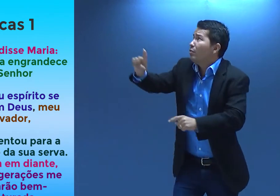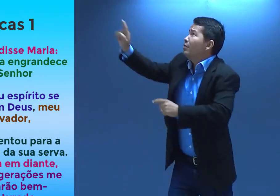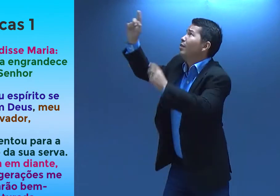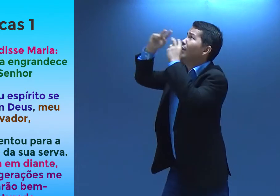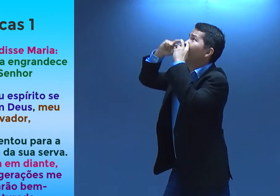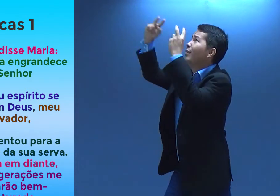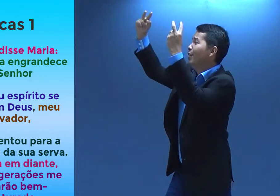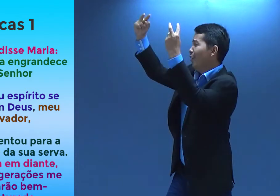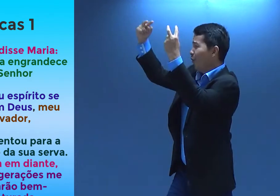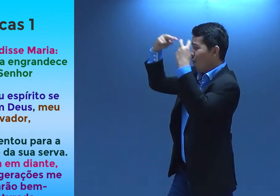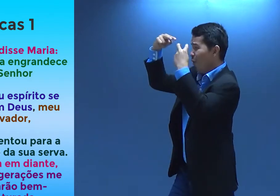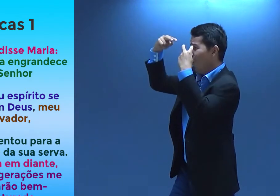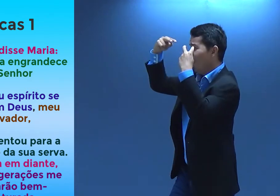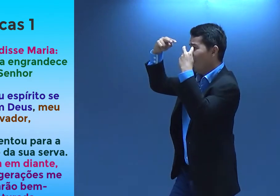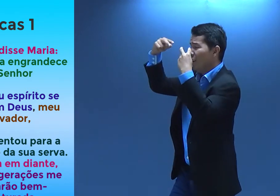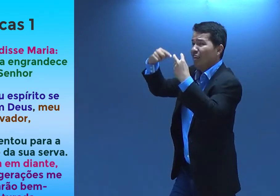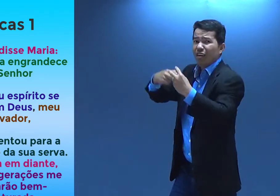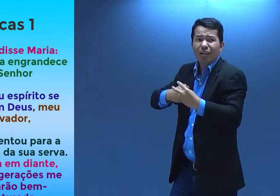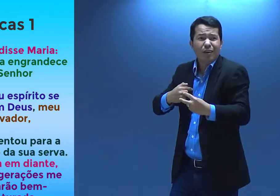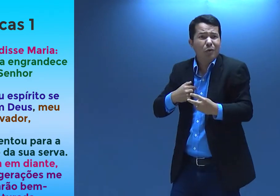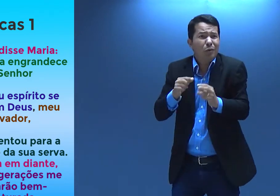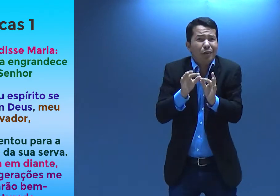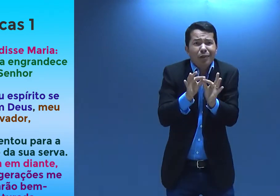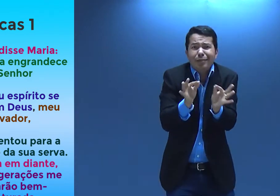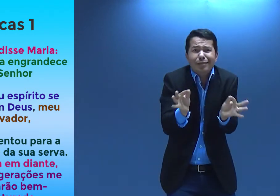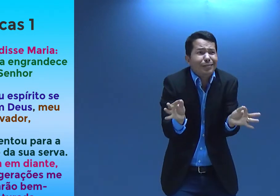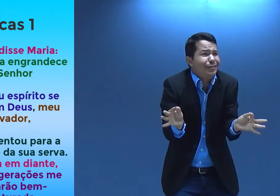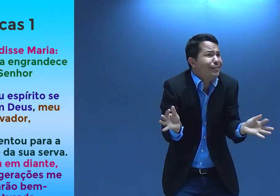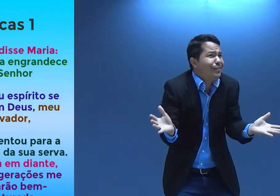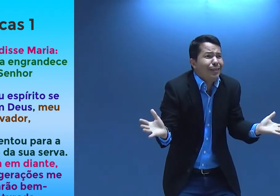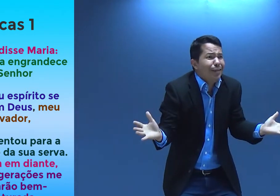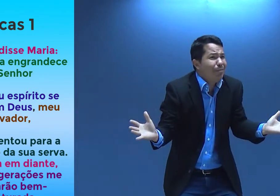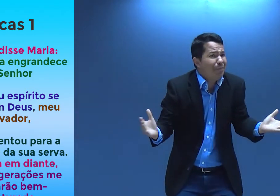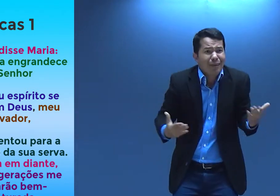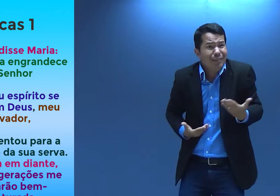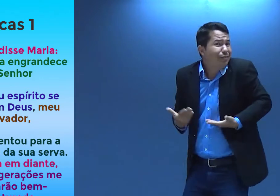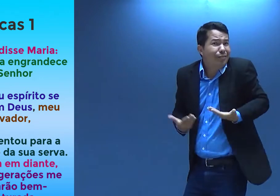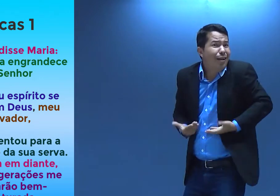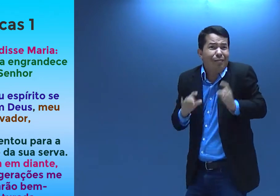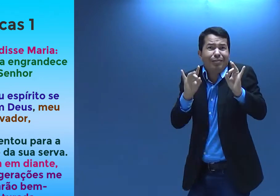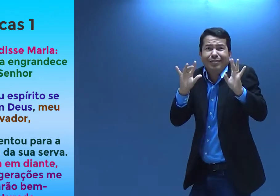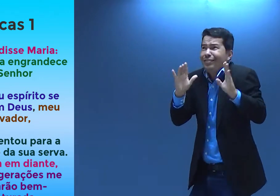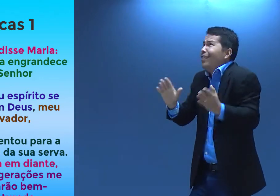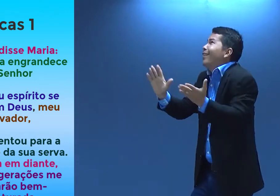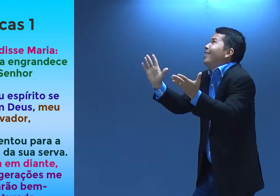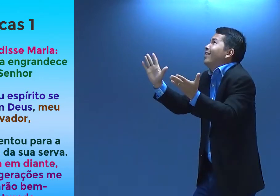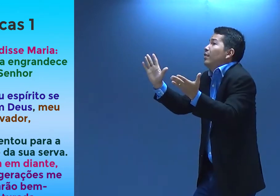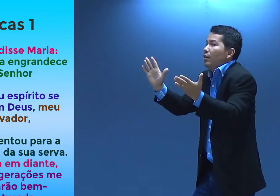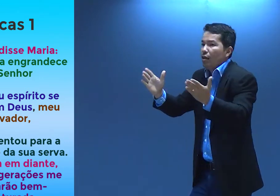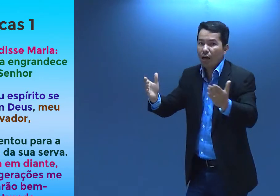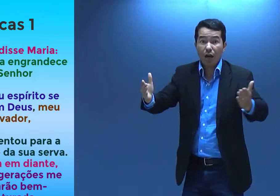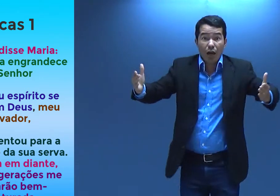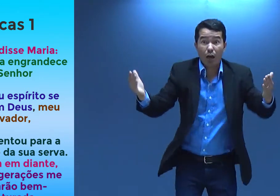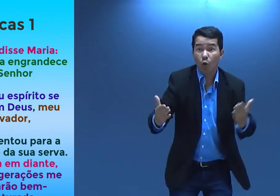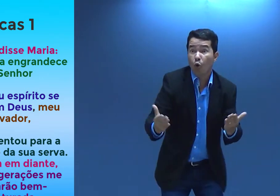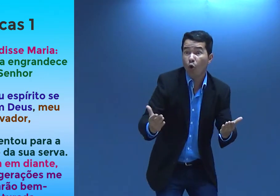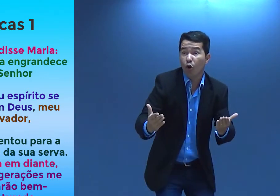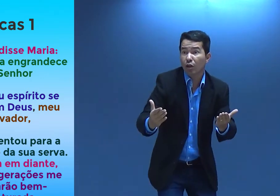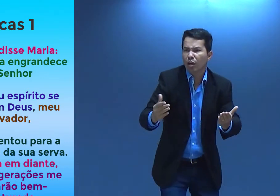Pois ele atentou para a humildade da tua serva. Só servindo a Deus. de